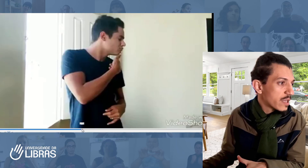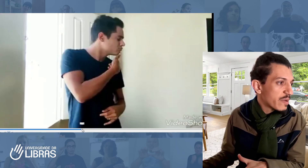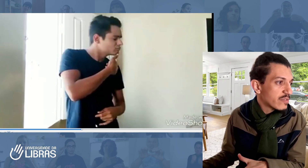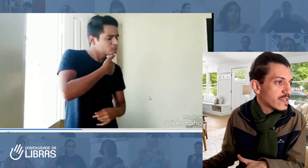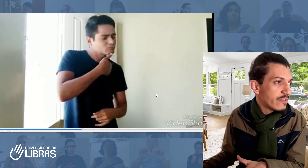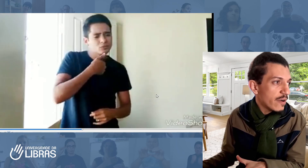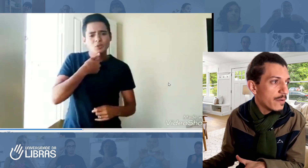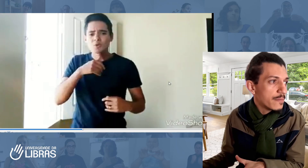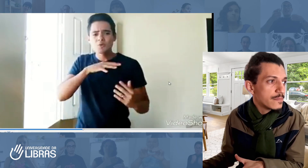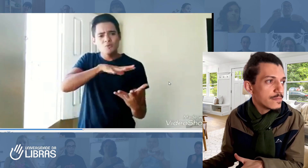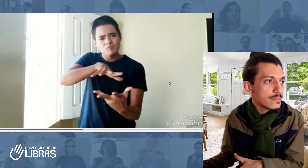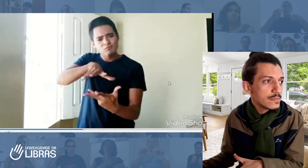para você ver.